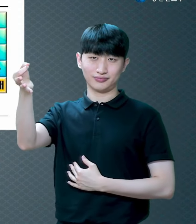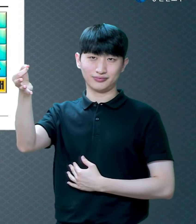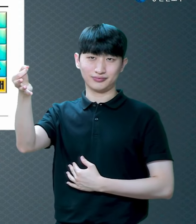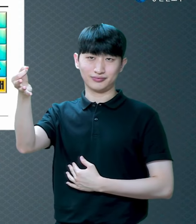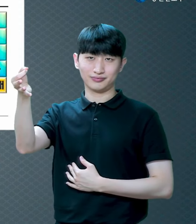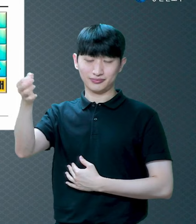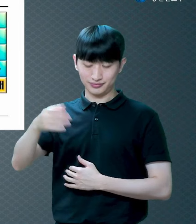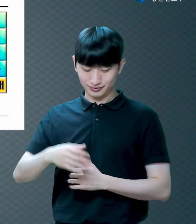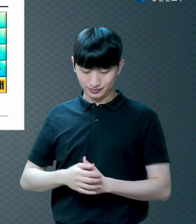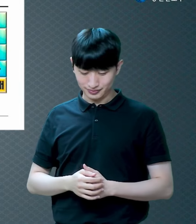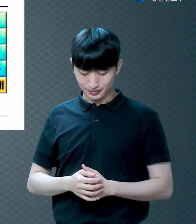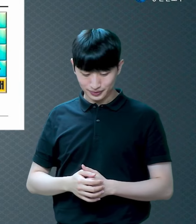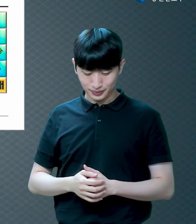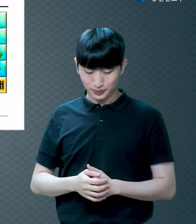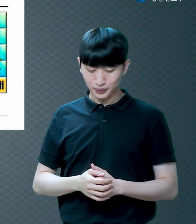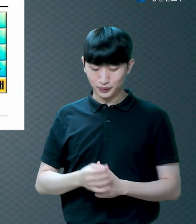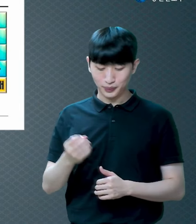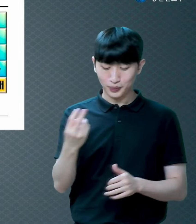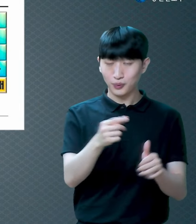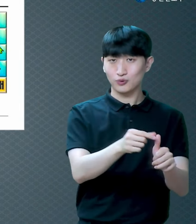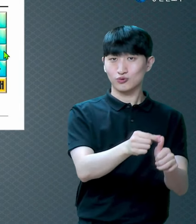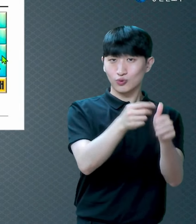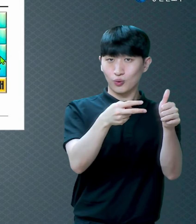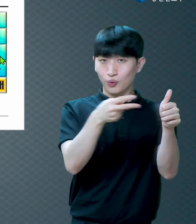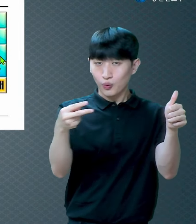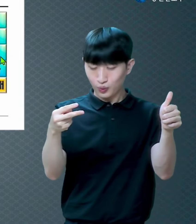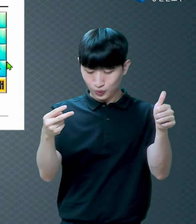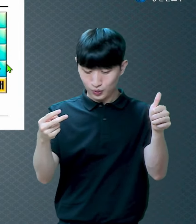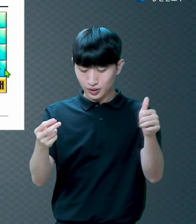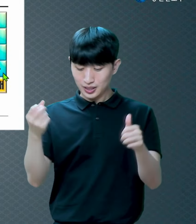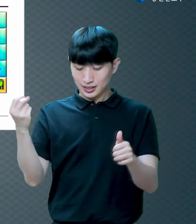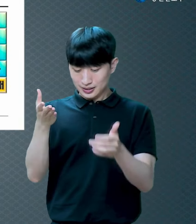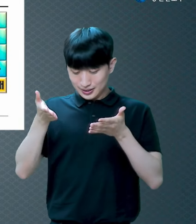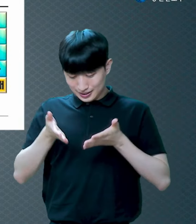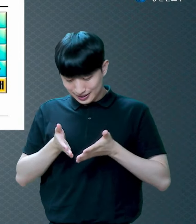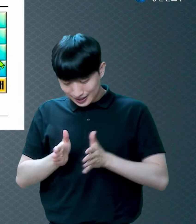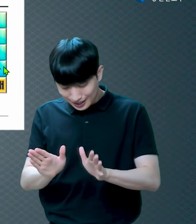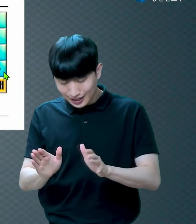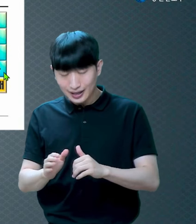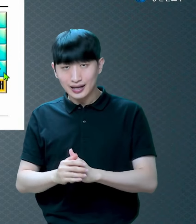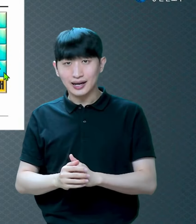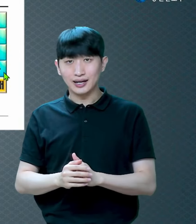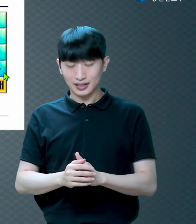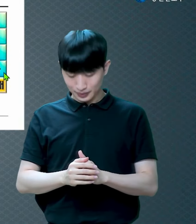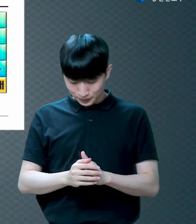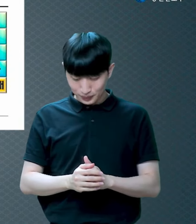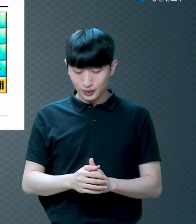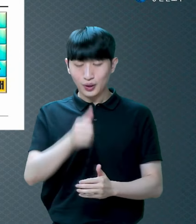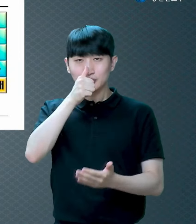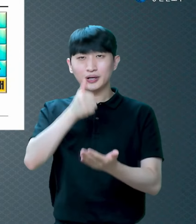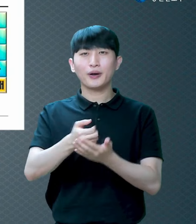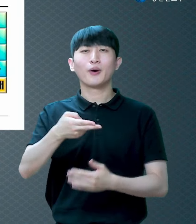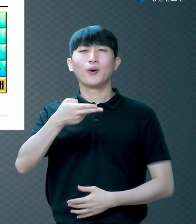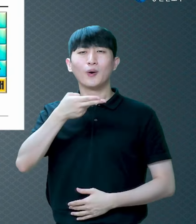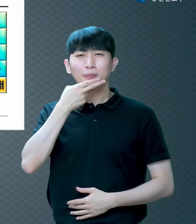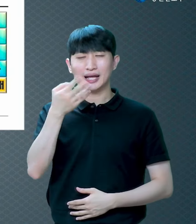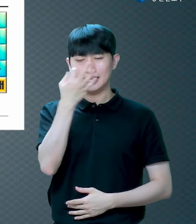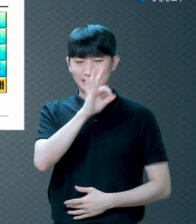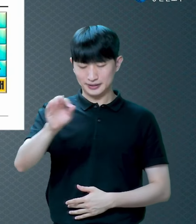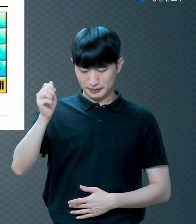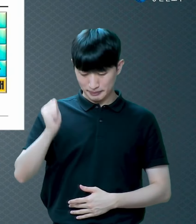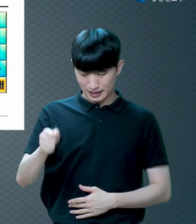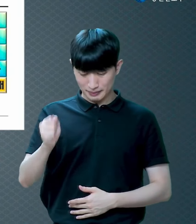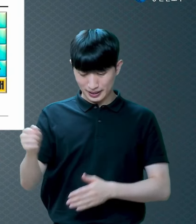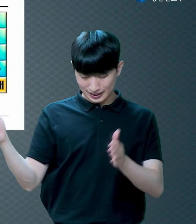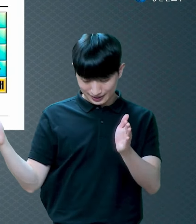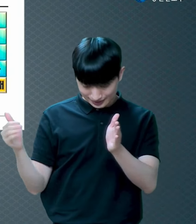거듭났다 의롭다함을 받았다 구속을 받았다 천국 갈 수 있게